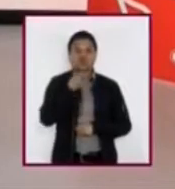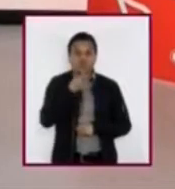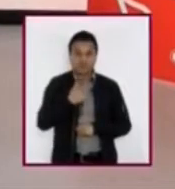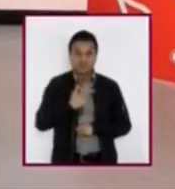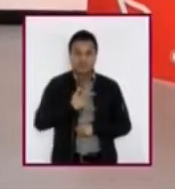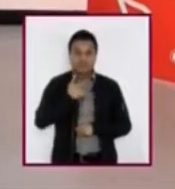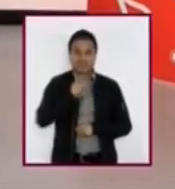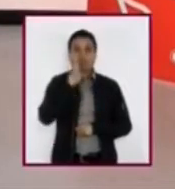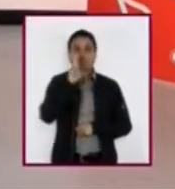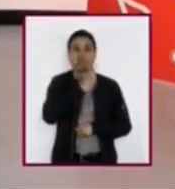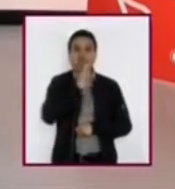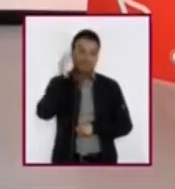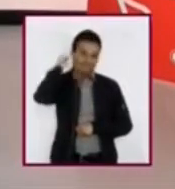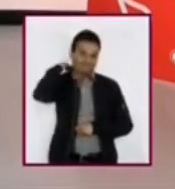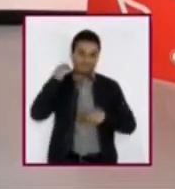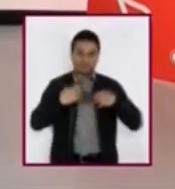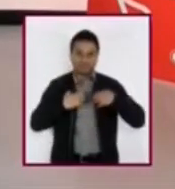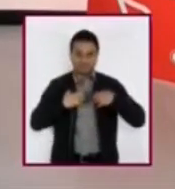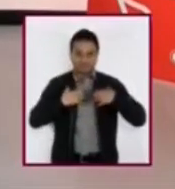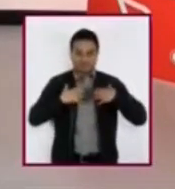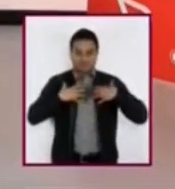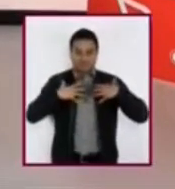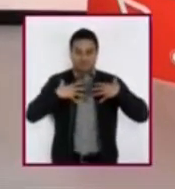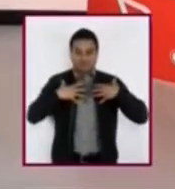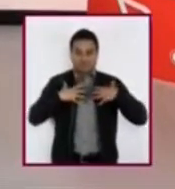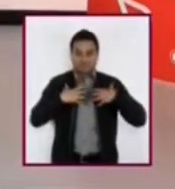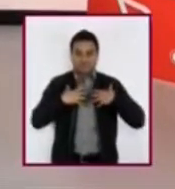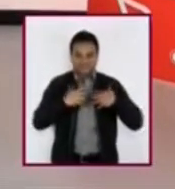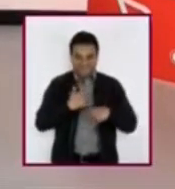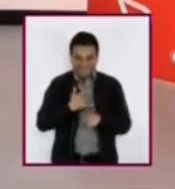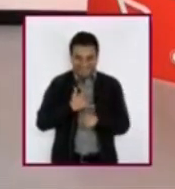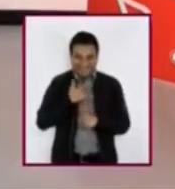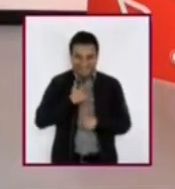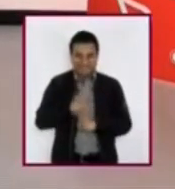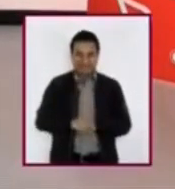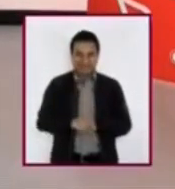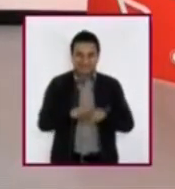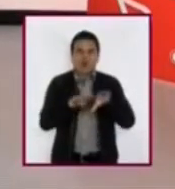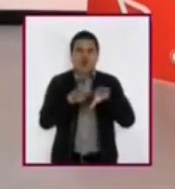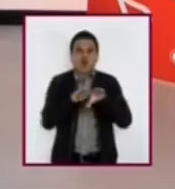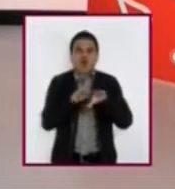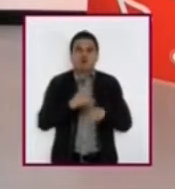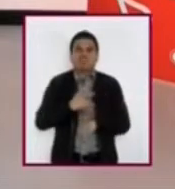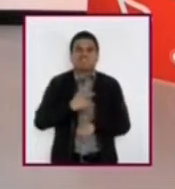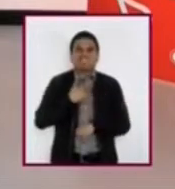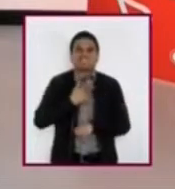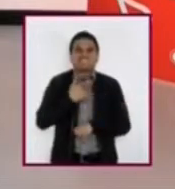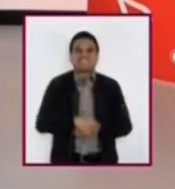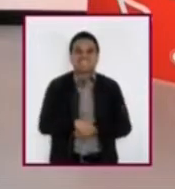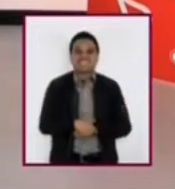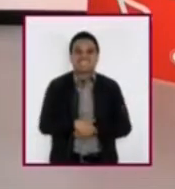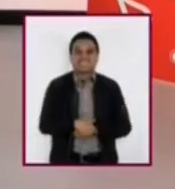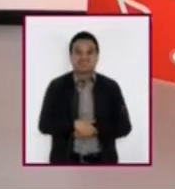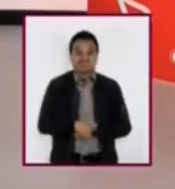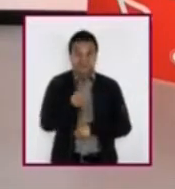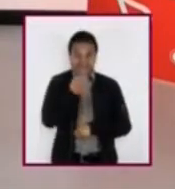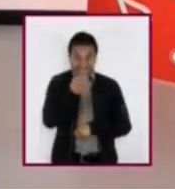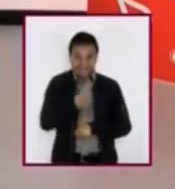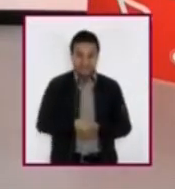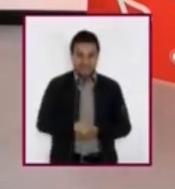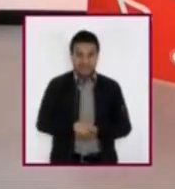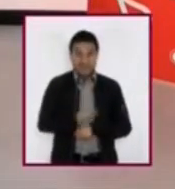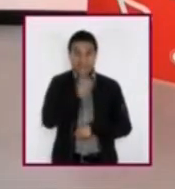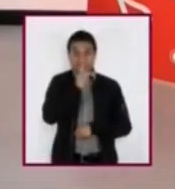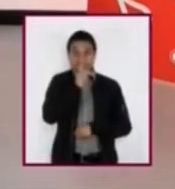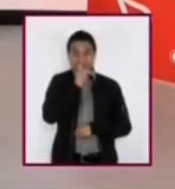pecho moverse? ¿Qué imagen viene a su mente? ¿Qué les hace sentir? Ahí está nuestra primera palabra del poema.